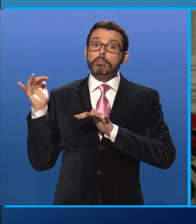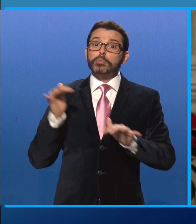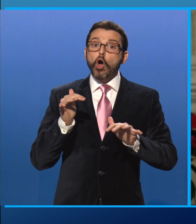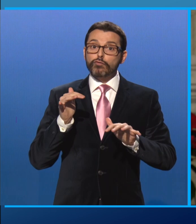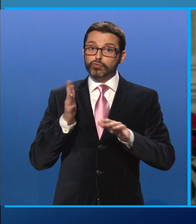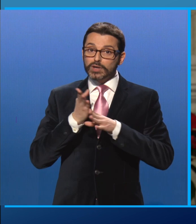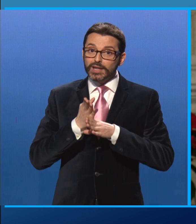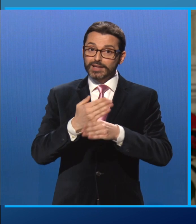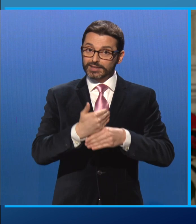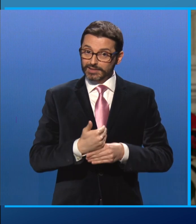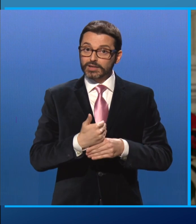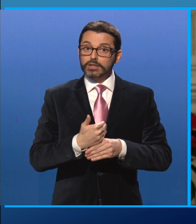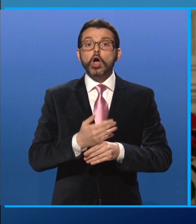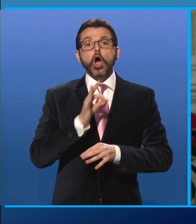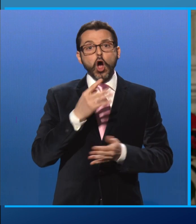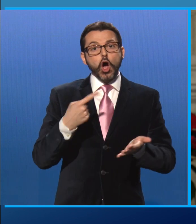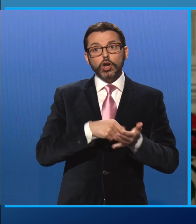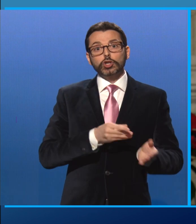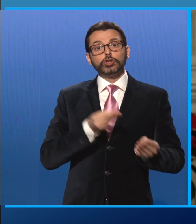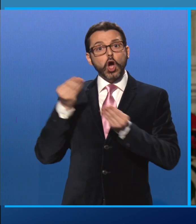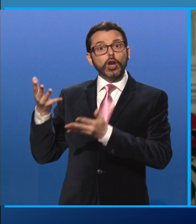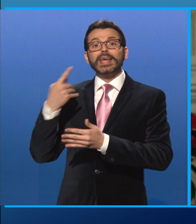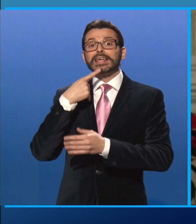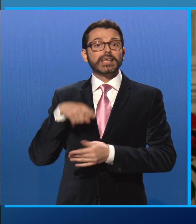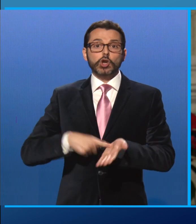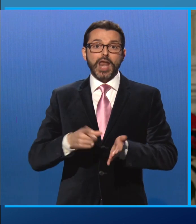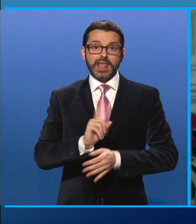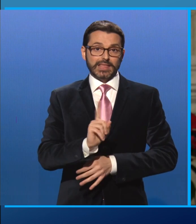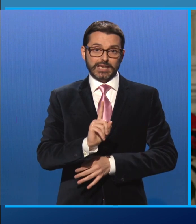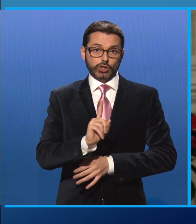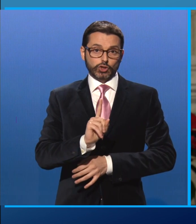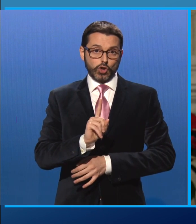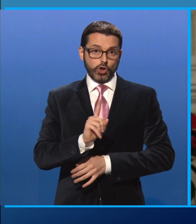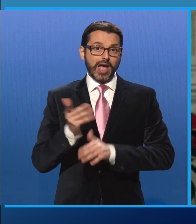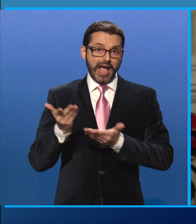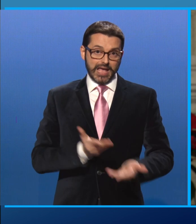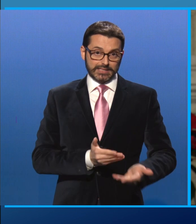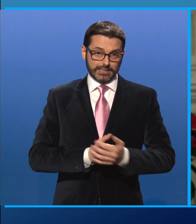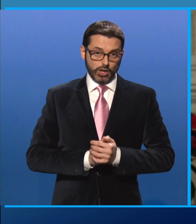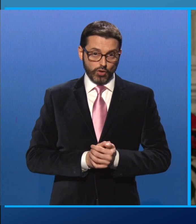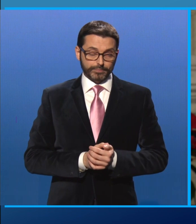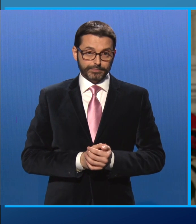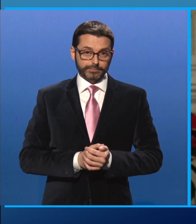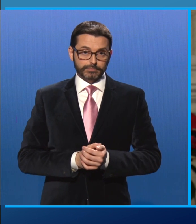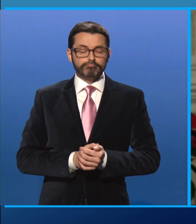rimpatri di coloro che non hanno diritto all'asilo. Un cenno alla vita delle nostre istituzioni.